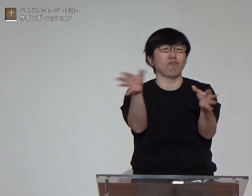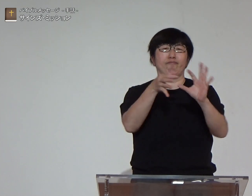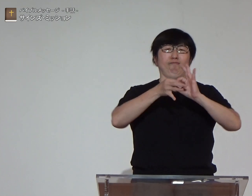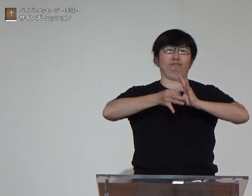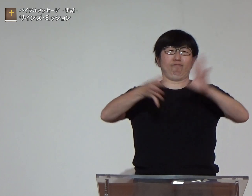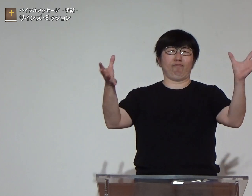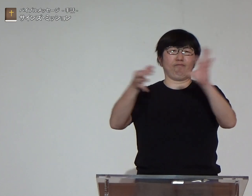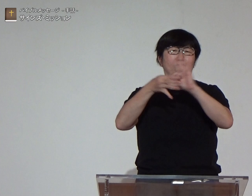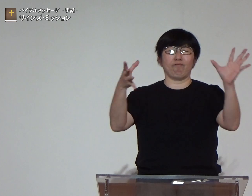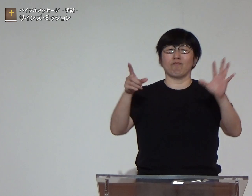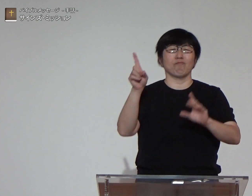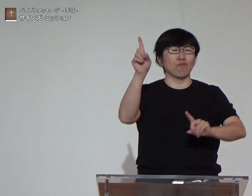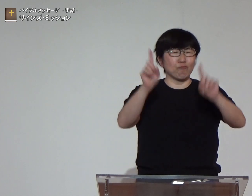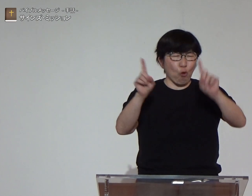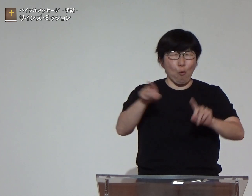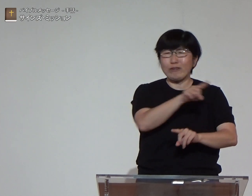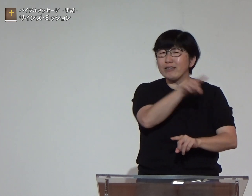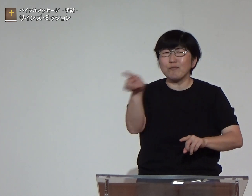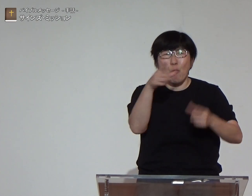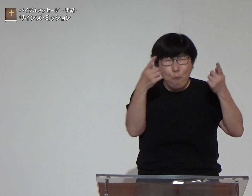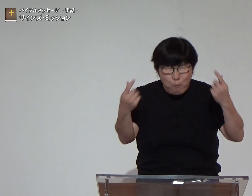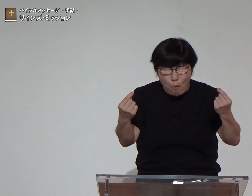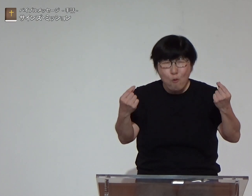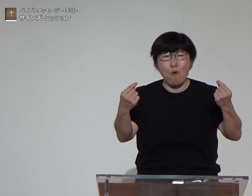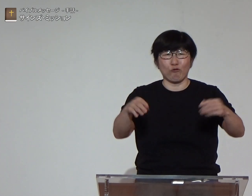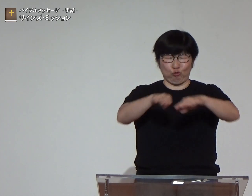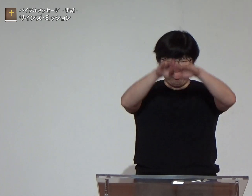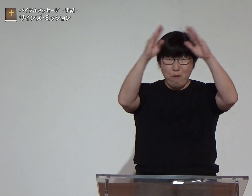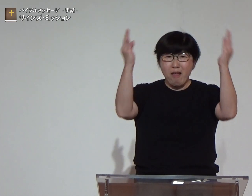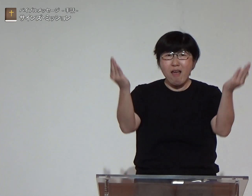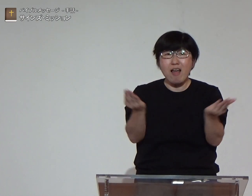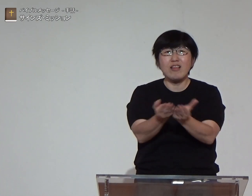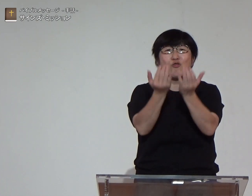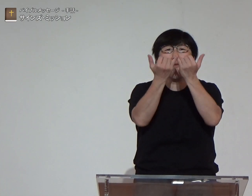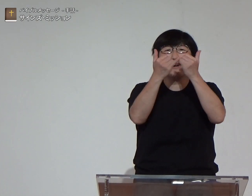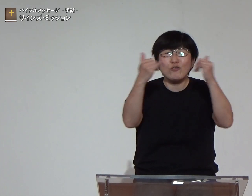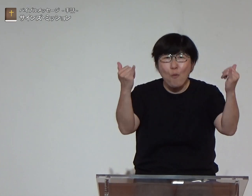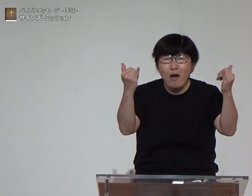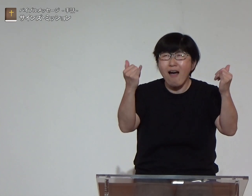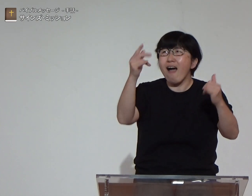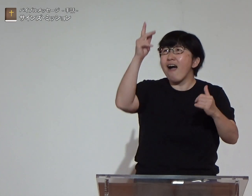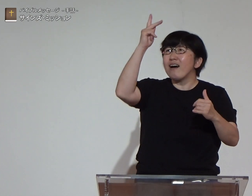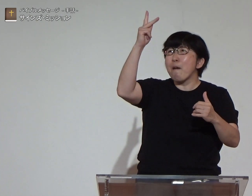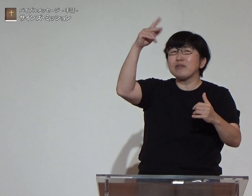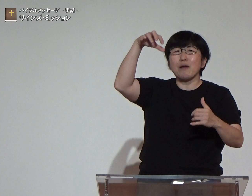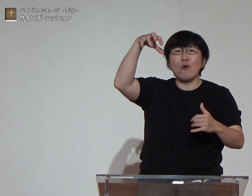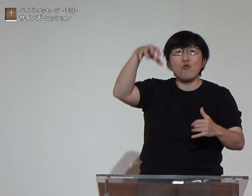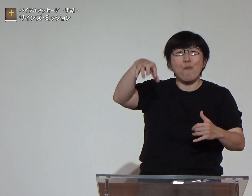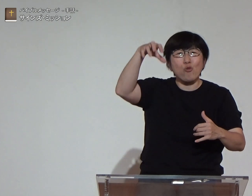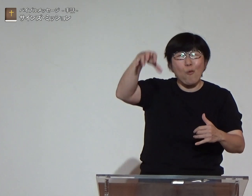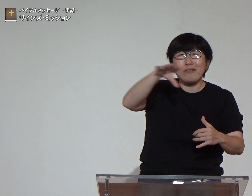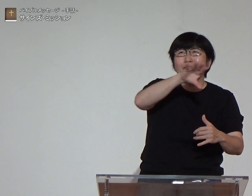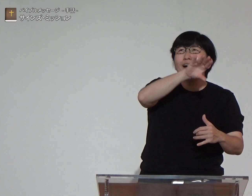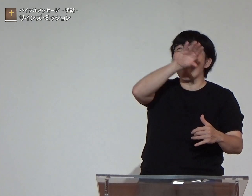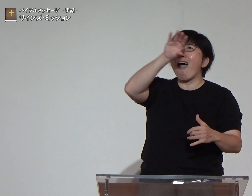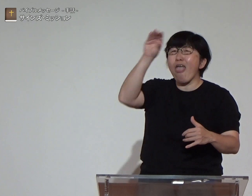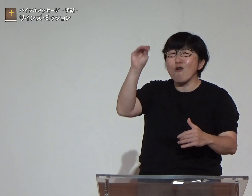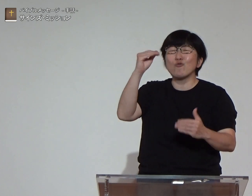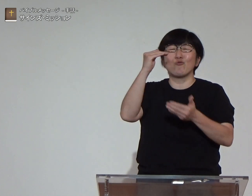脇役と主役というお話ではなくどちらも全ての人が神様のもとに